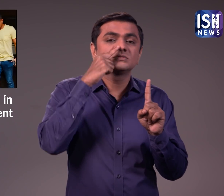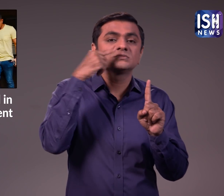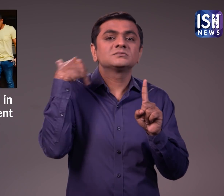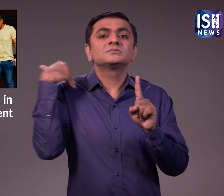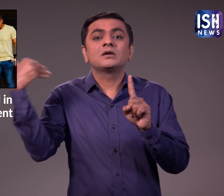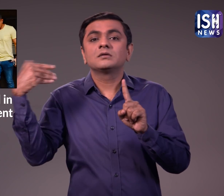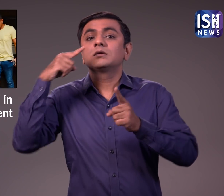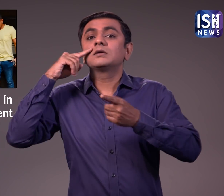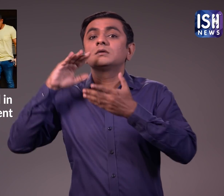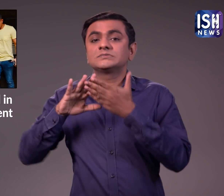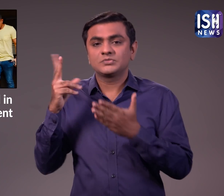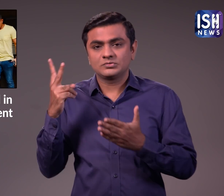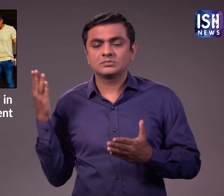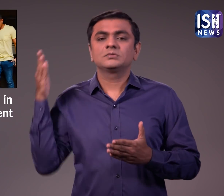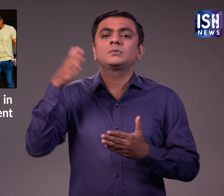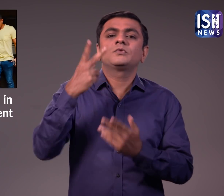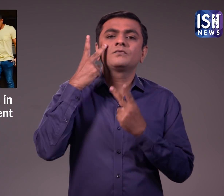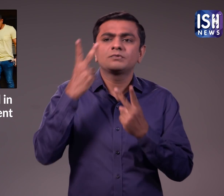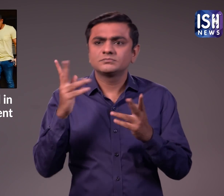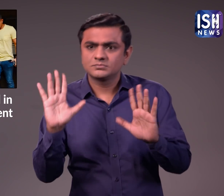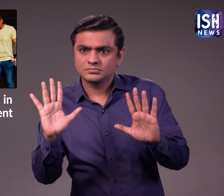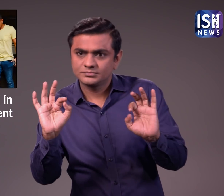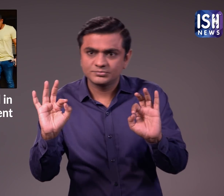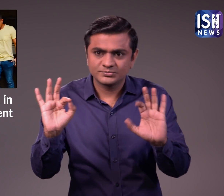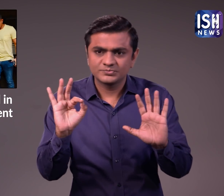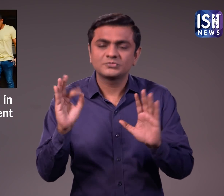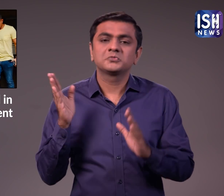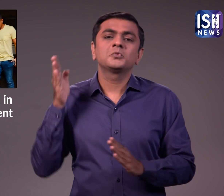की बेहन और उनकी बेहन के पती भी उनके घर पहुंचे।